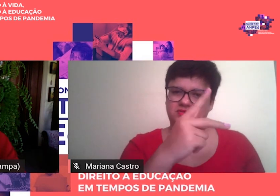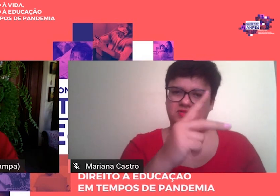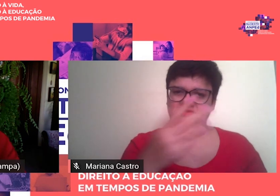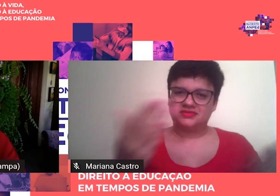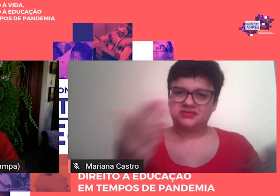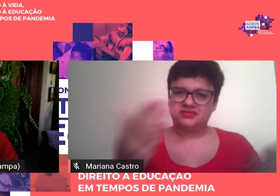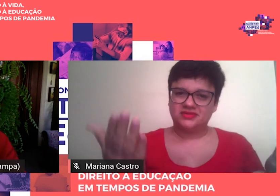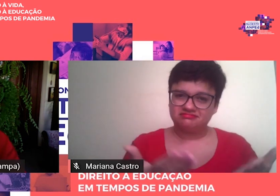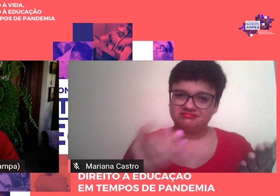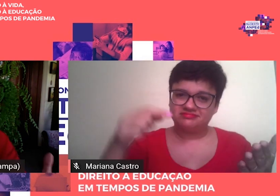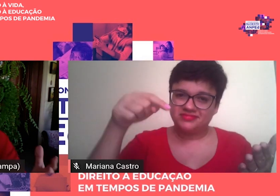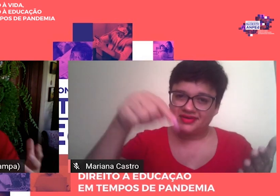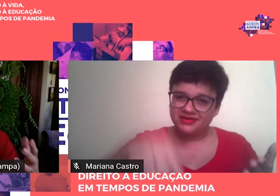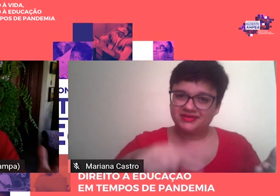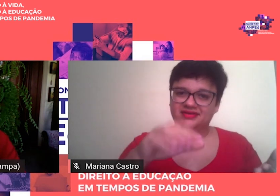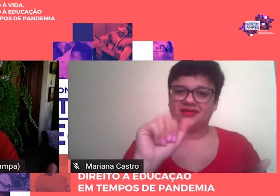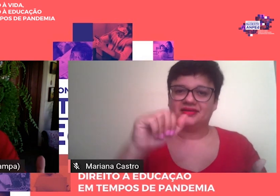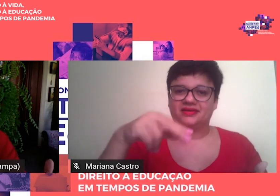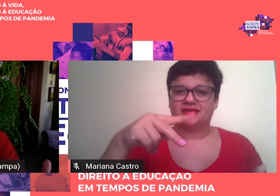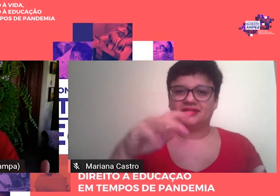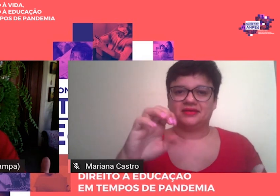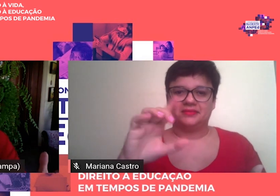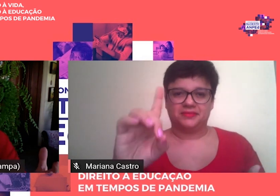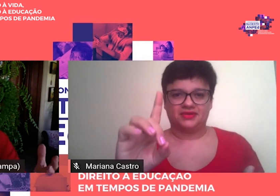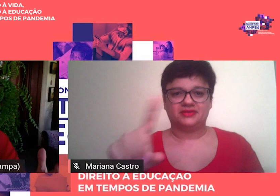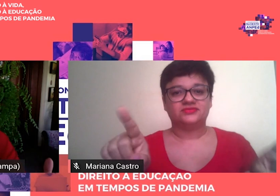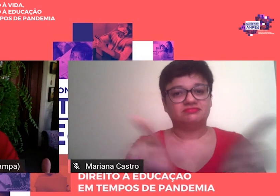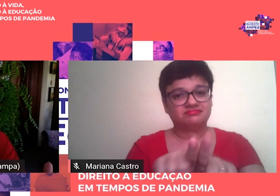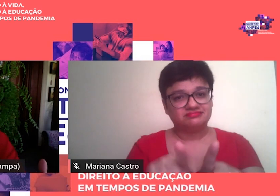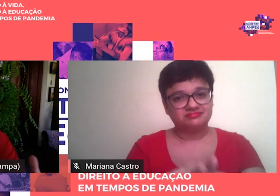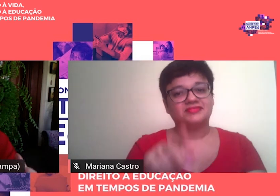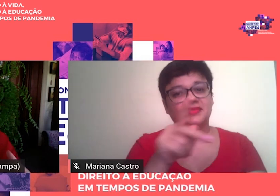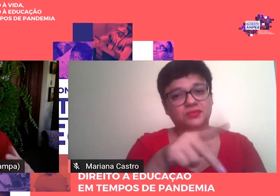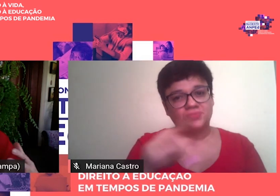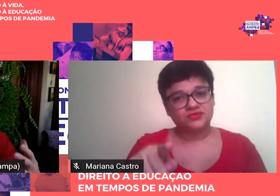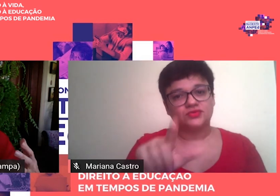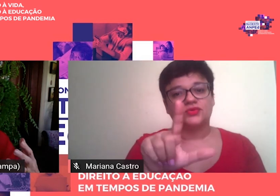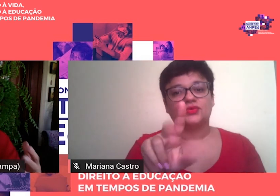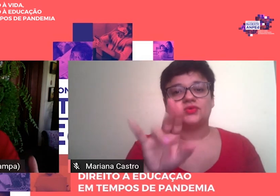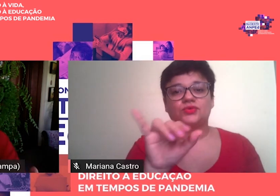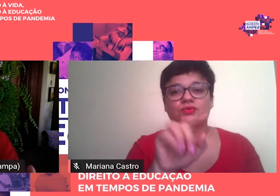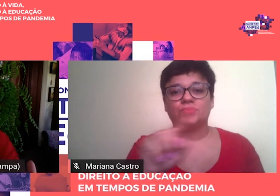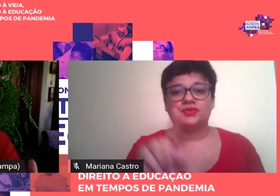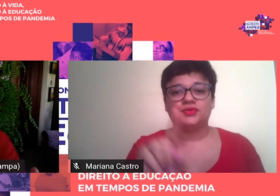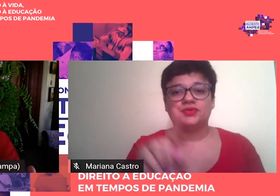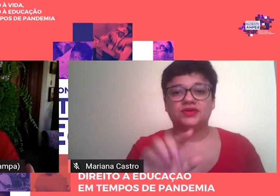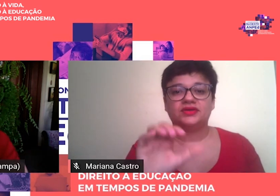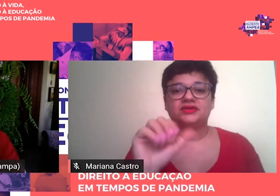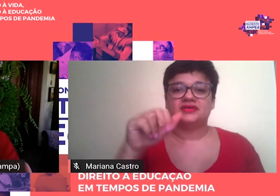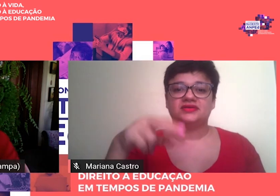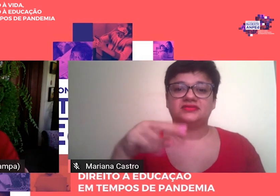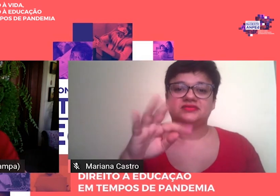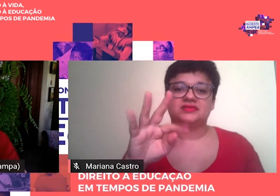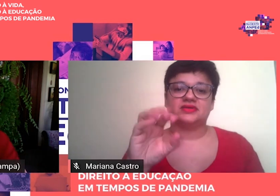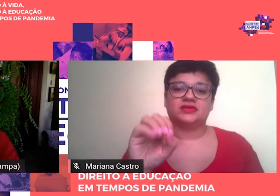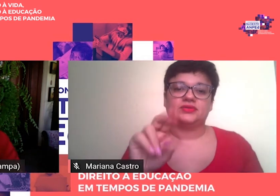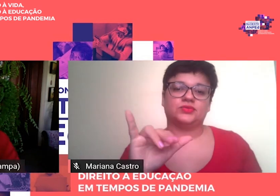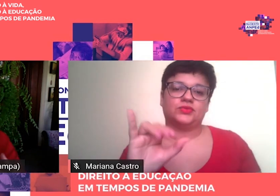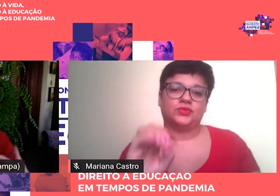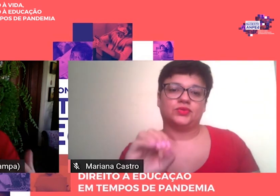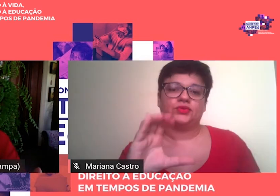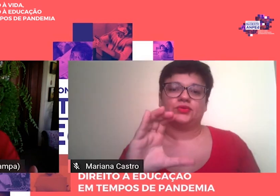e a figura de Luiz Antônio Cunha, né, convidado como um ator histórico da nossa